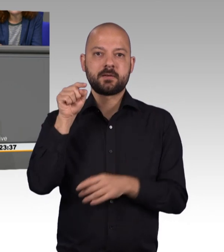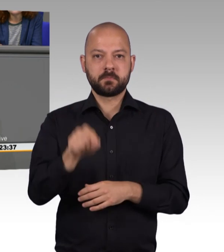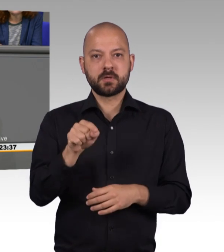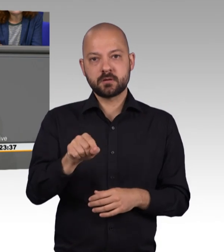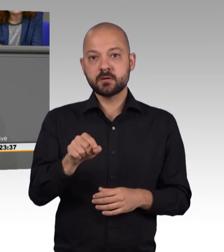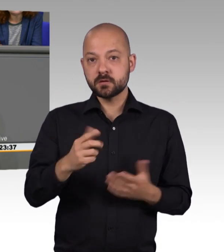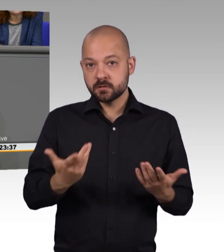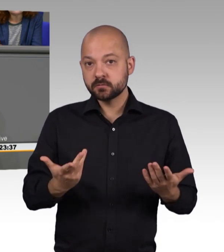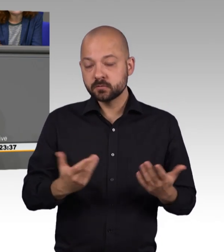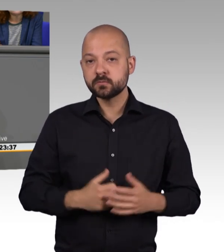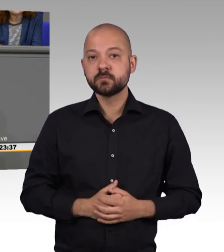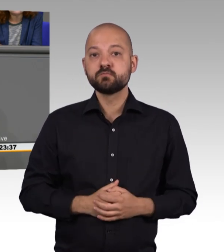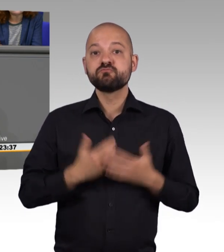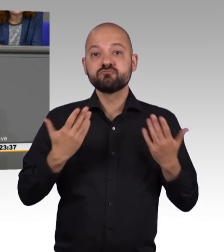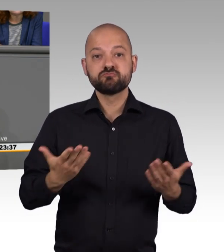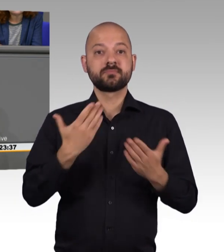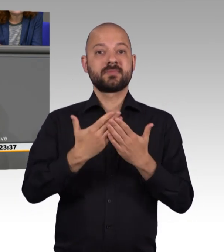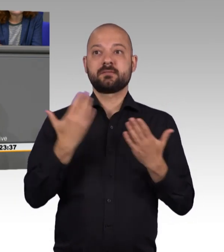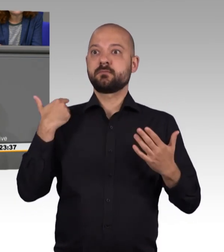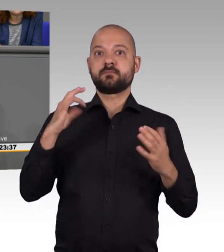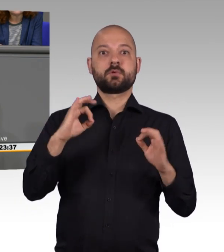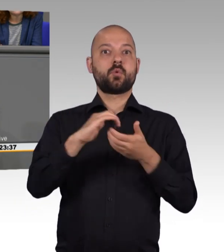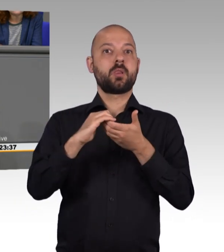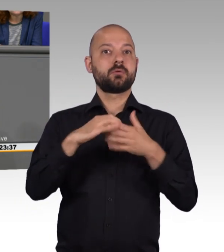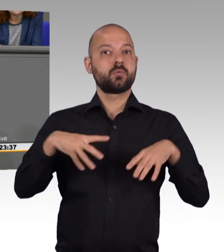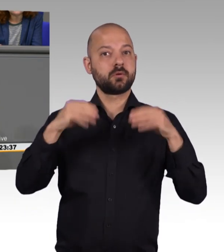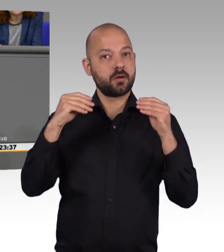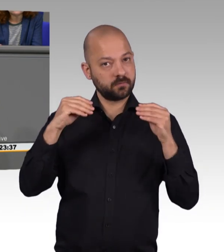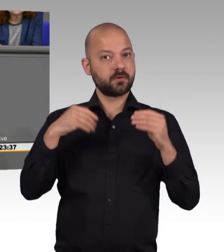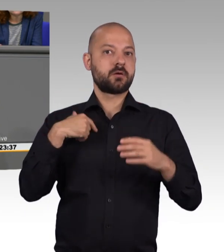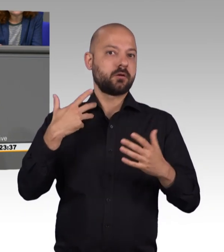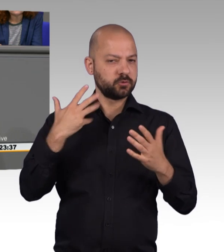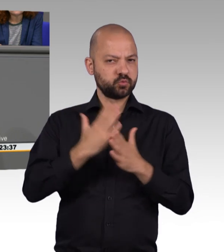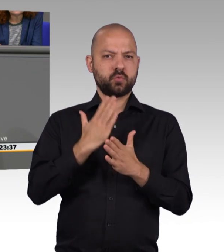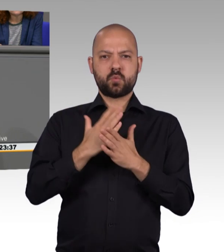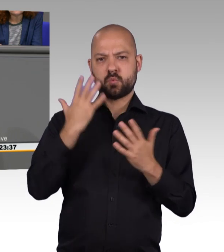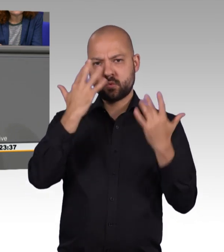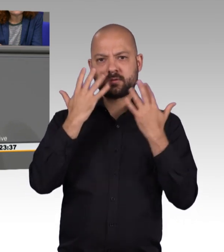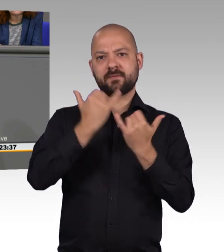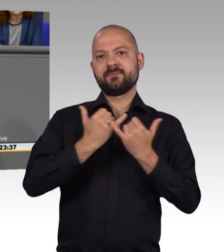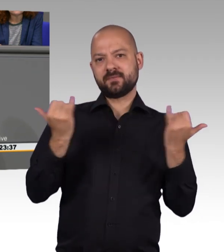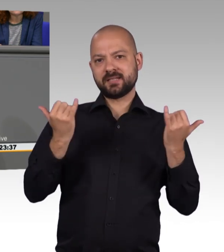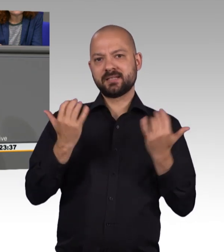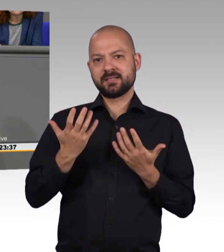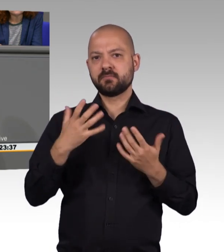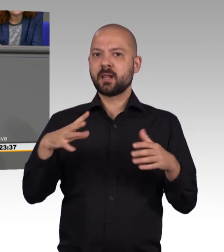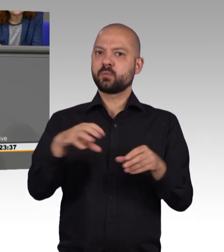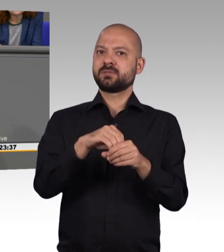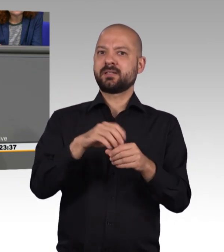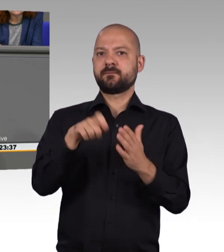Daher sind wir seit Beginn der Koalition dabei, das Ansinnen zu verfolgen, das inklusive Wahlrecht einzuführen. Heute ist